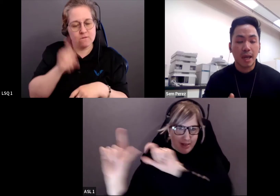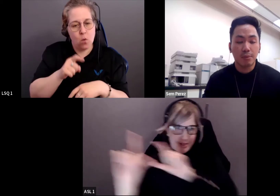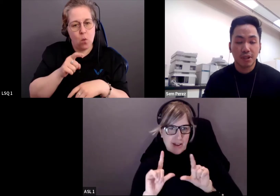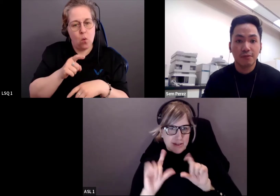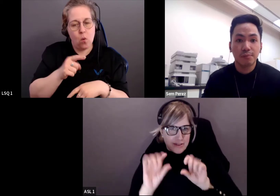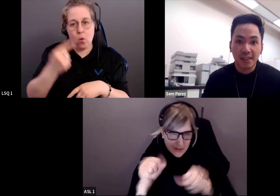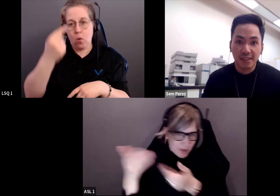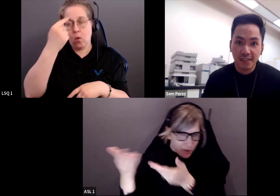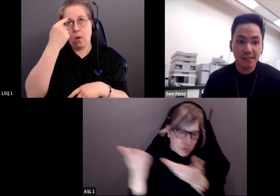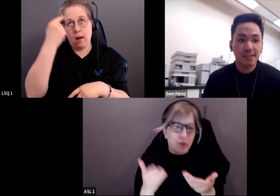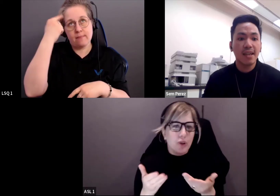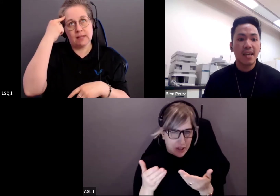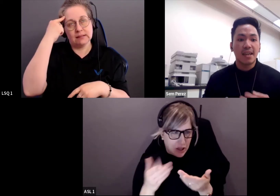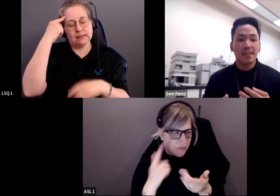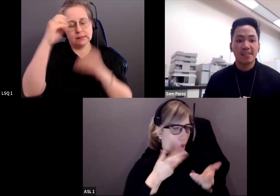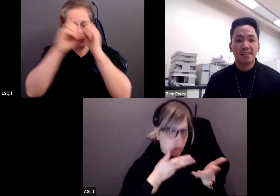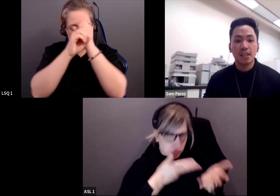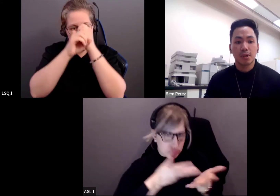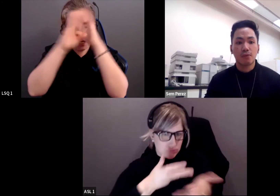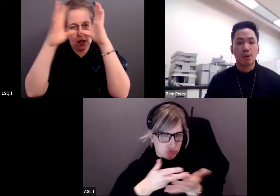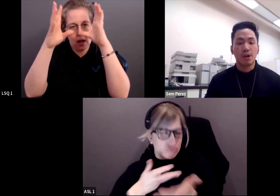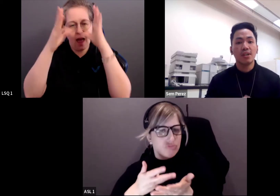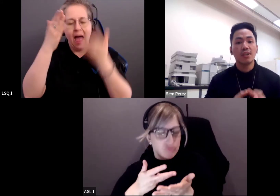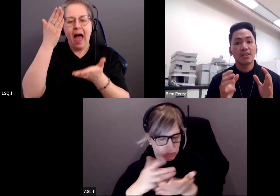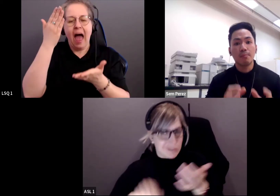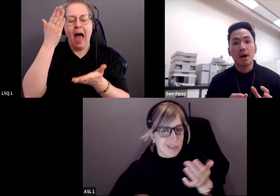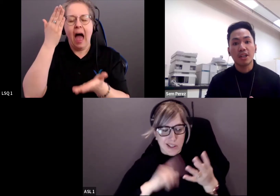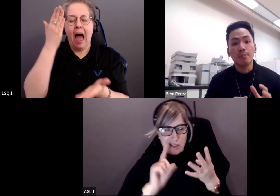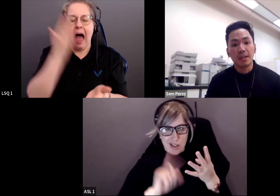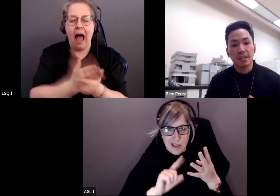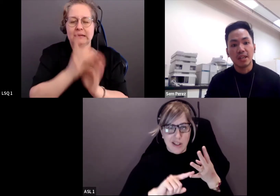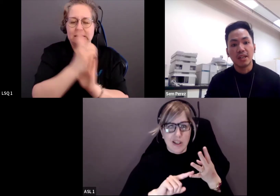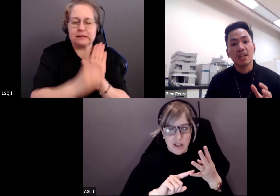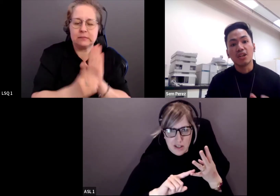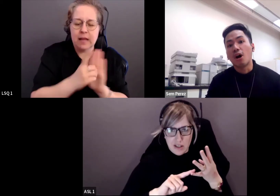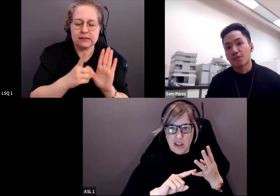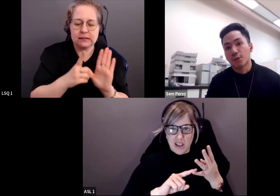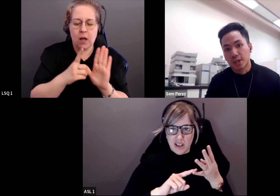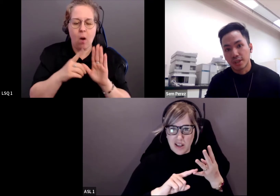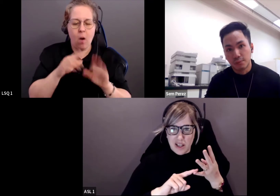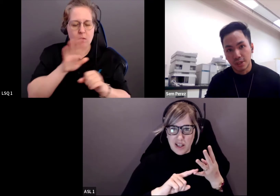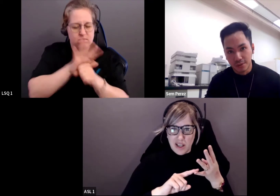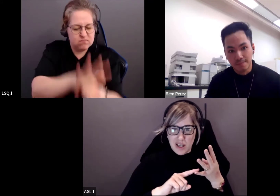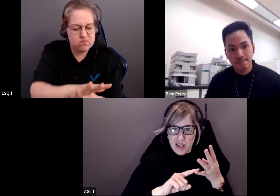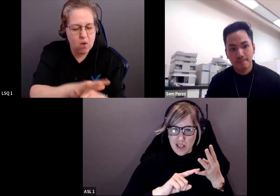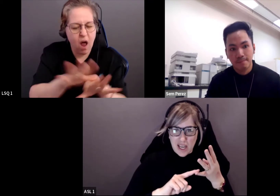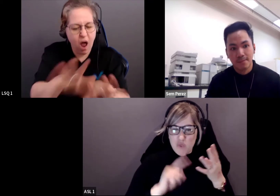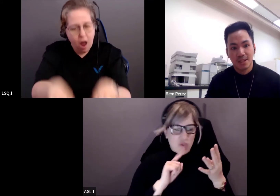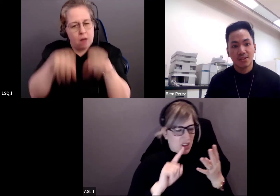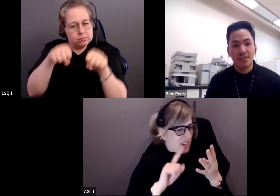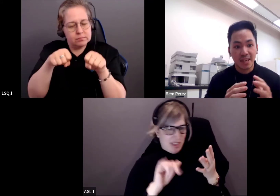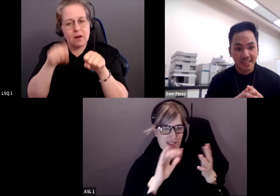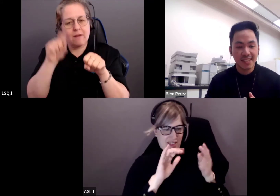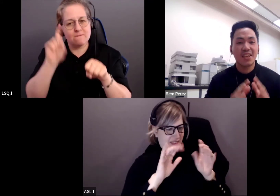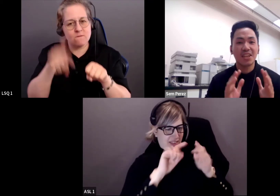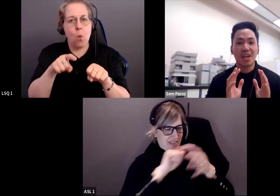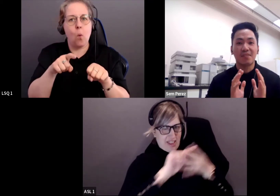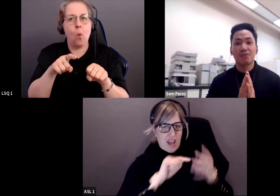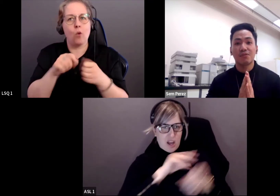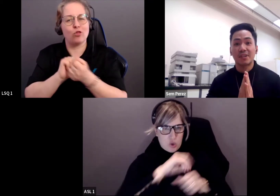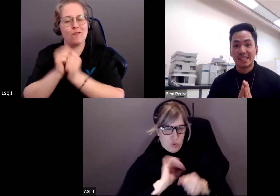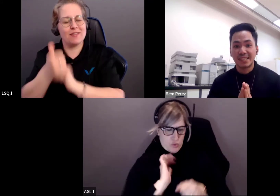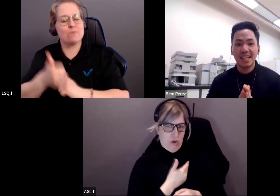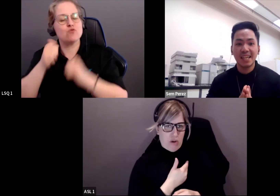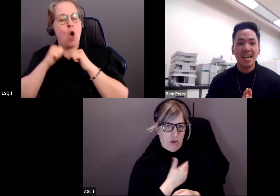anti-oppressive et décoloniale dans nos pratiques de collaboration. Et quatre, incarner l'humilité dans tout ce que nous faisons.